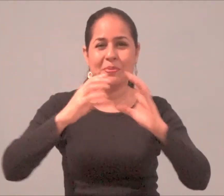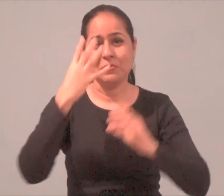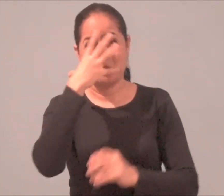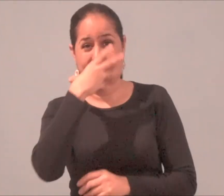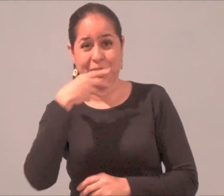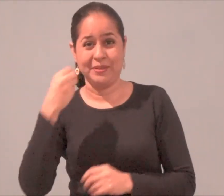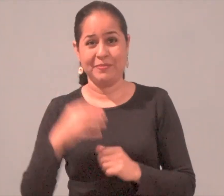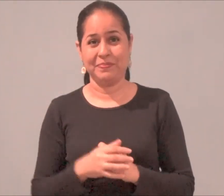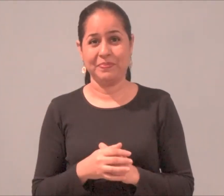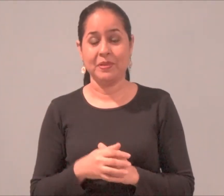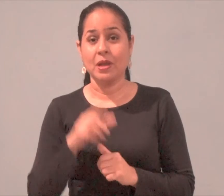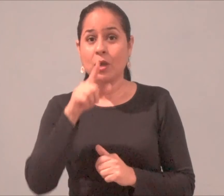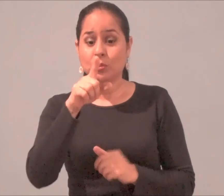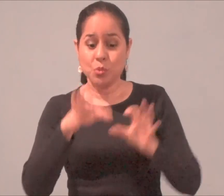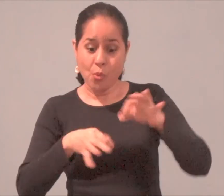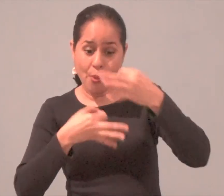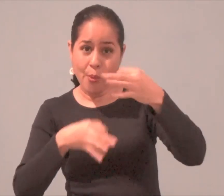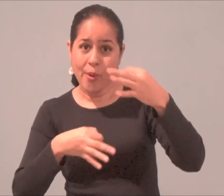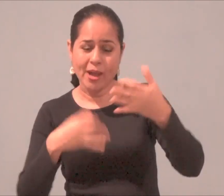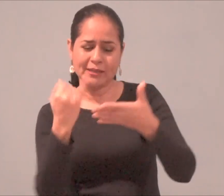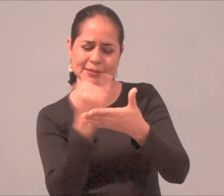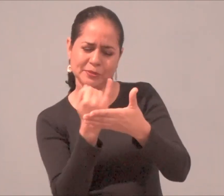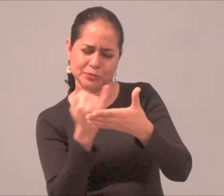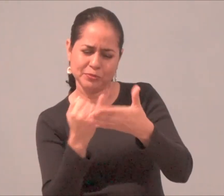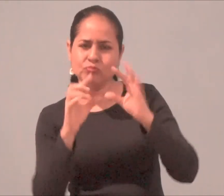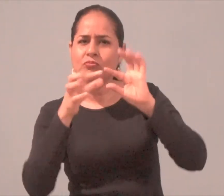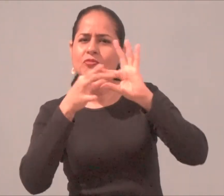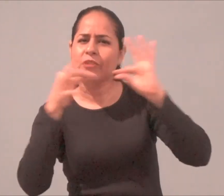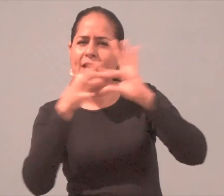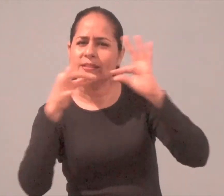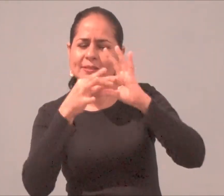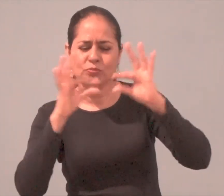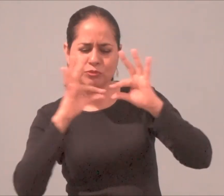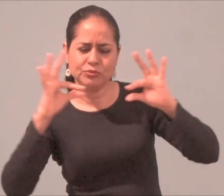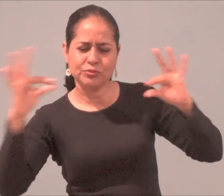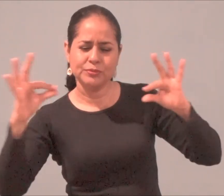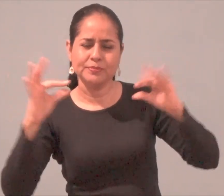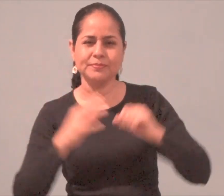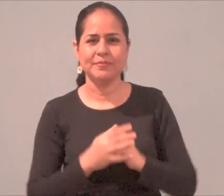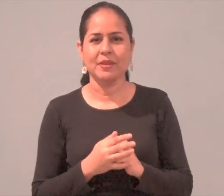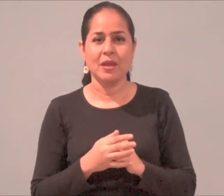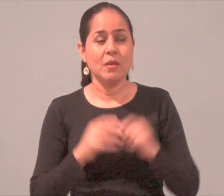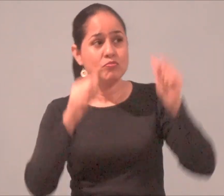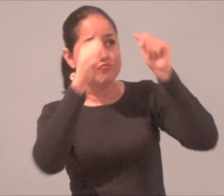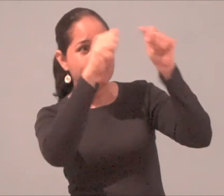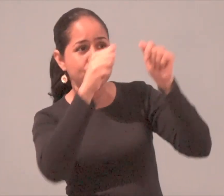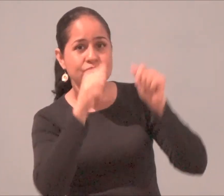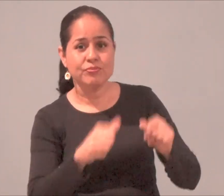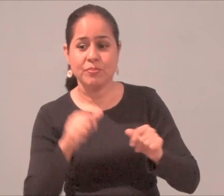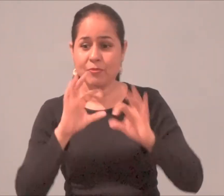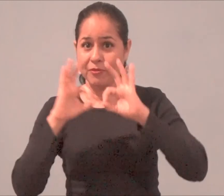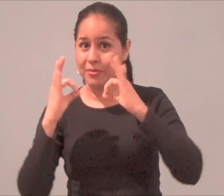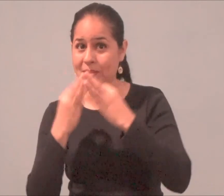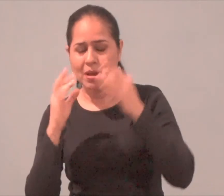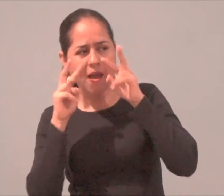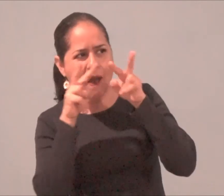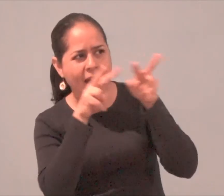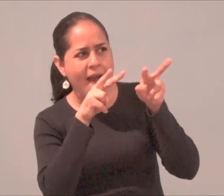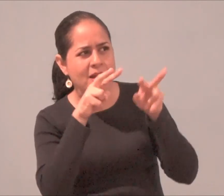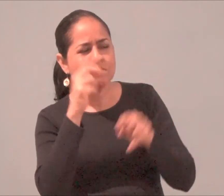En una hoja de papel Y déjala visible Para que todos en casa Puedan reflexionar La buena